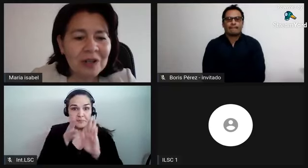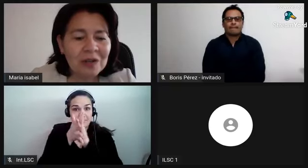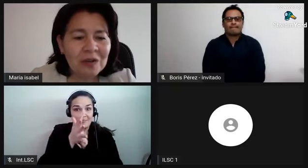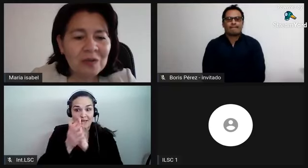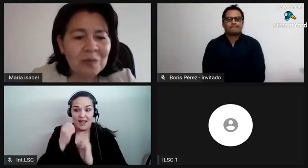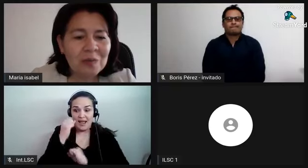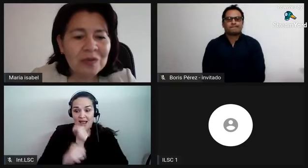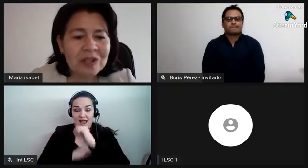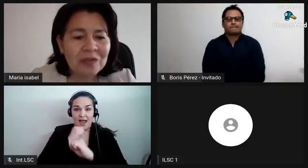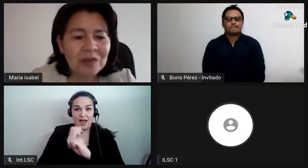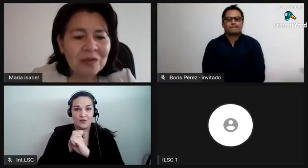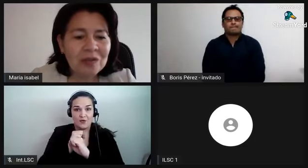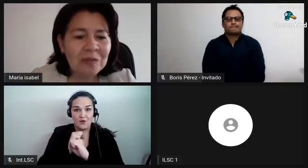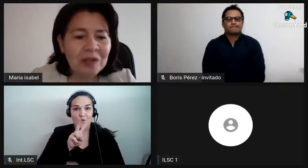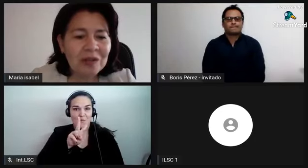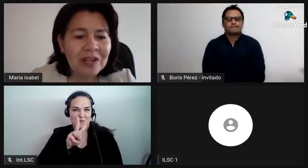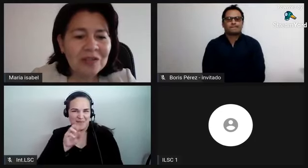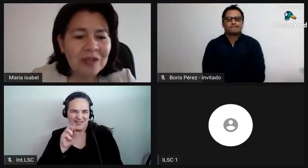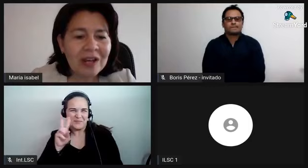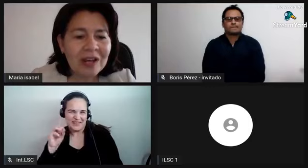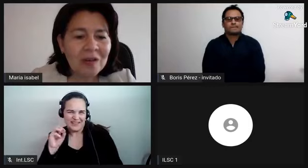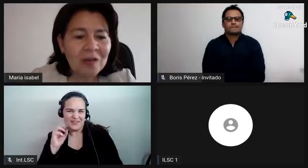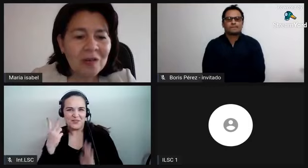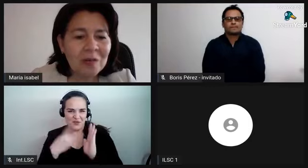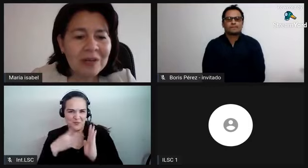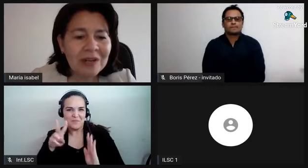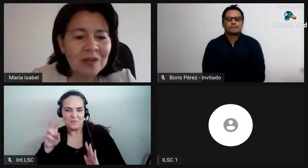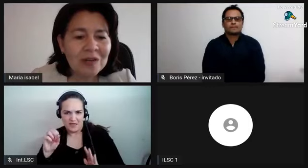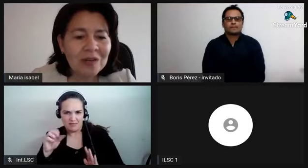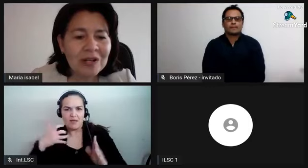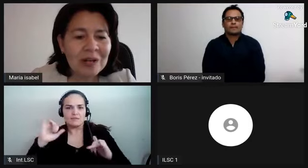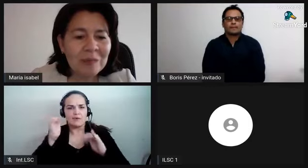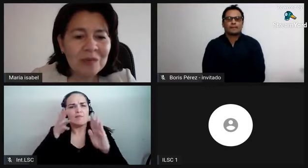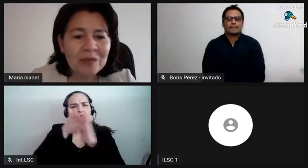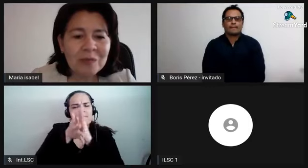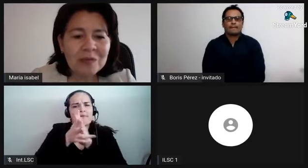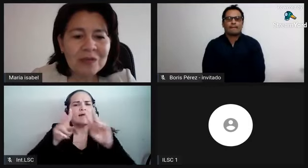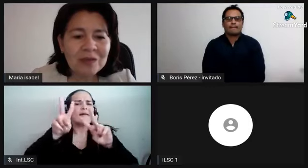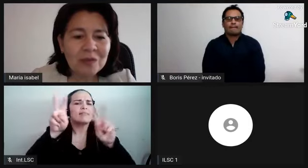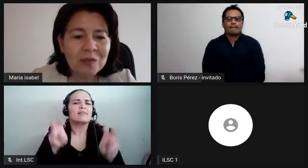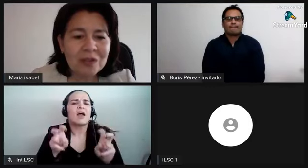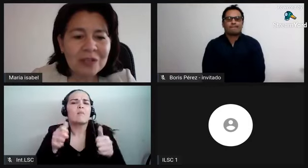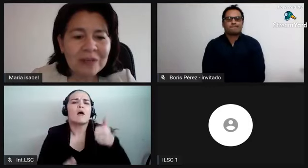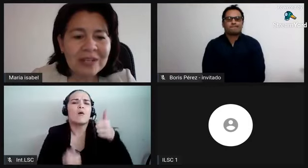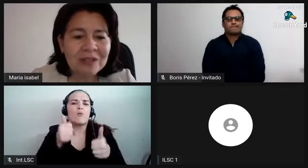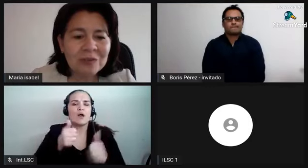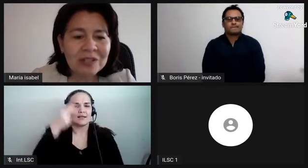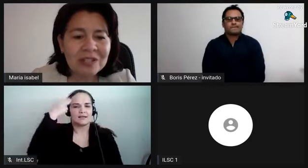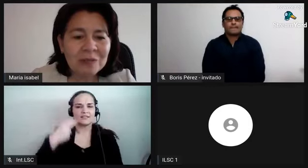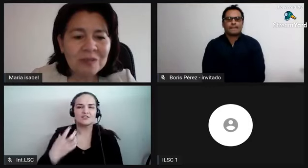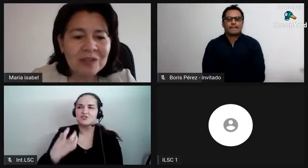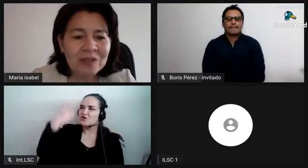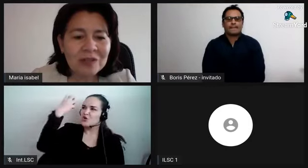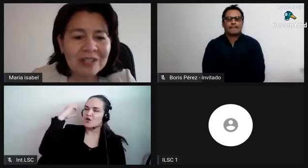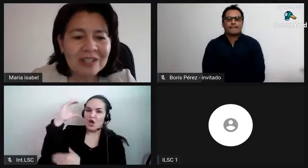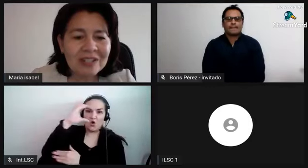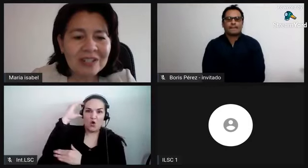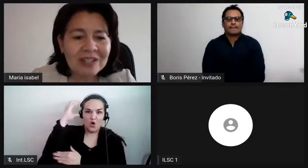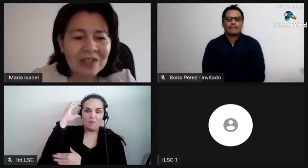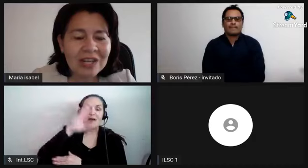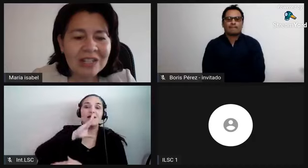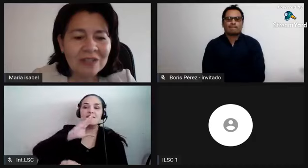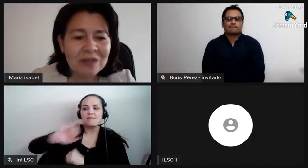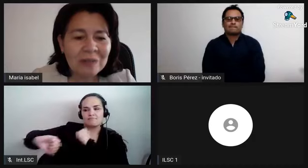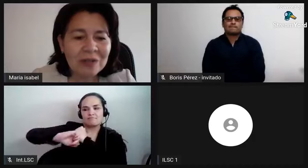un proceso de conocimiento de la historia de colombia con el apoyo del profesor boris pérez boris es profesor de